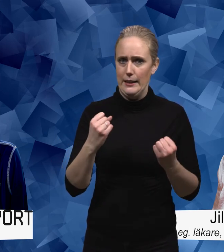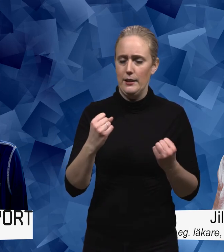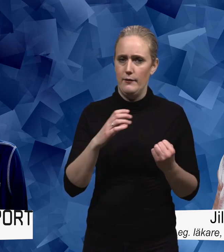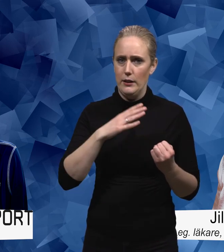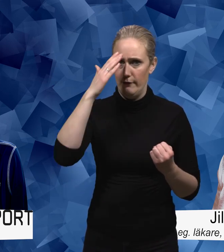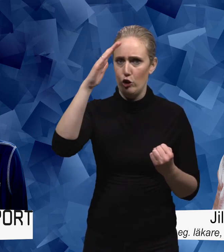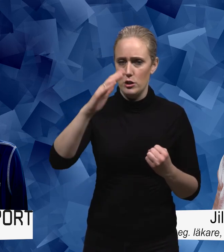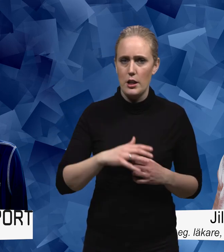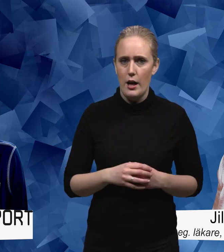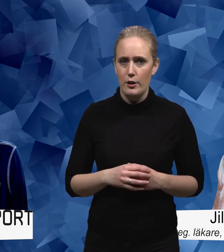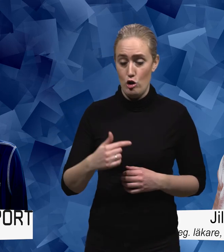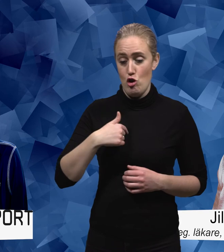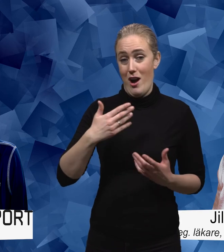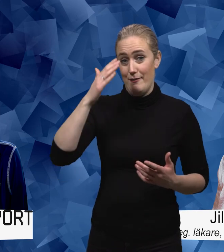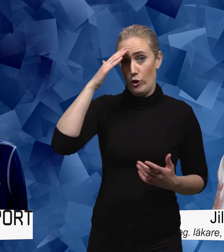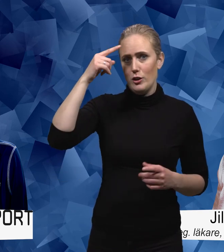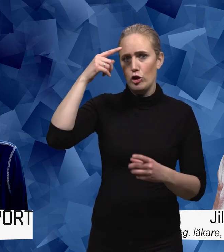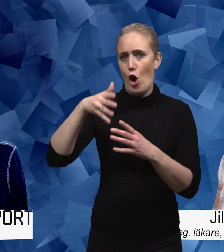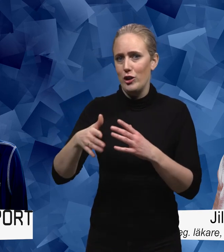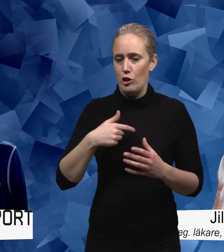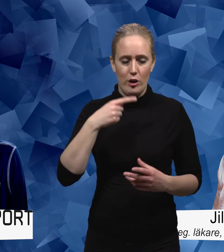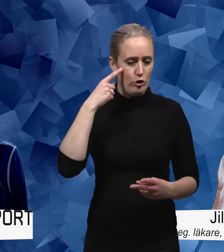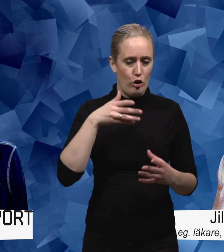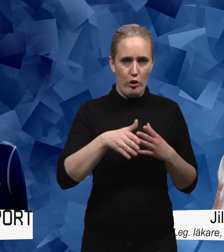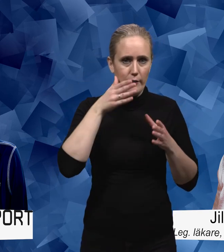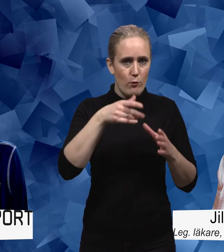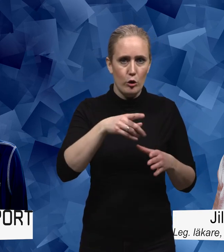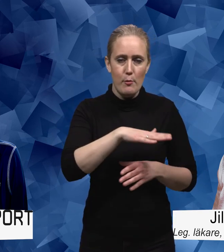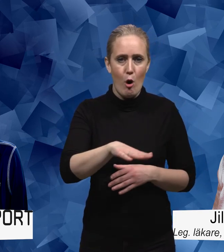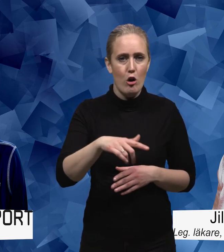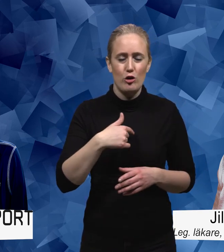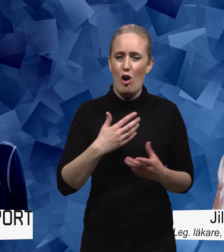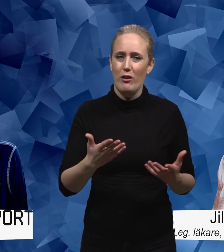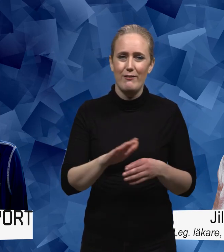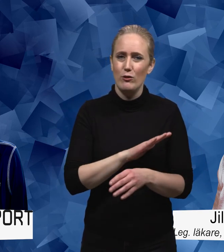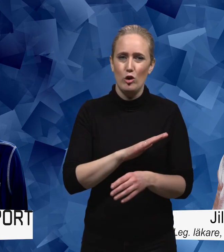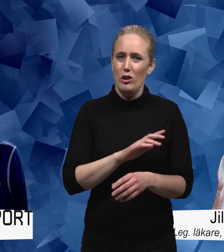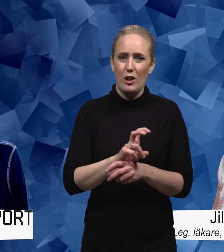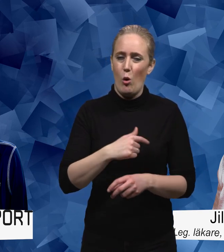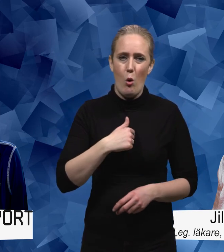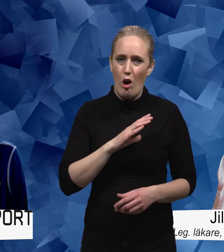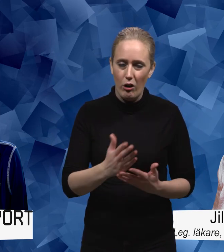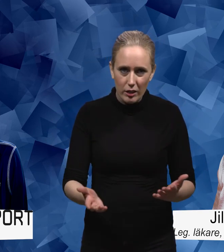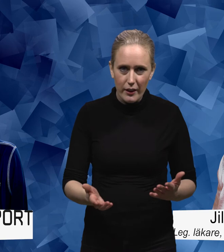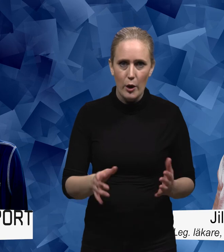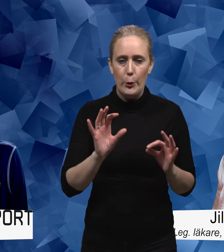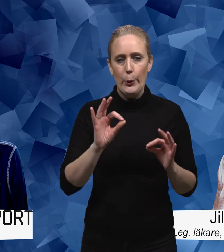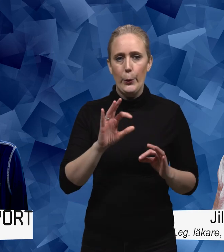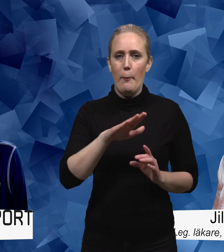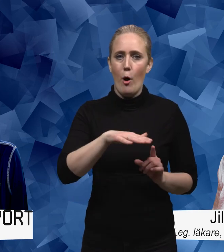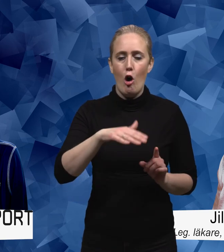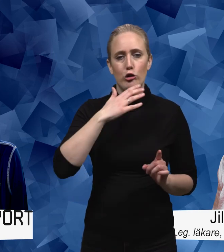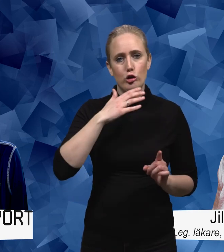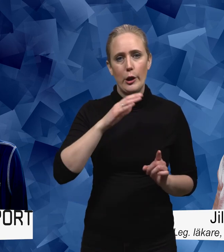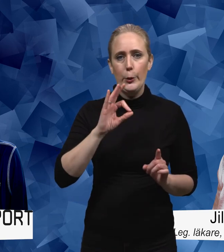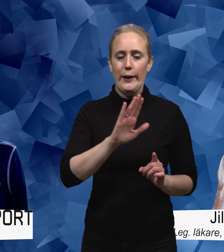sak nu är jag vuxenpsykiatriker och inte barnpsykiatriker så jag har inte riktigt koll på hur det ser ut med sjuklighet hos